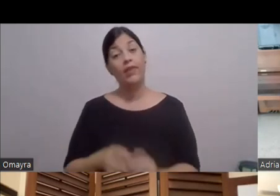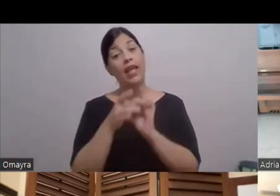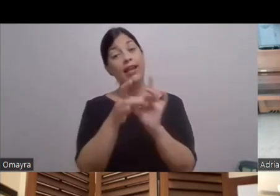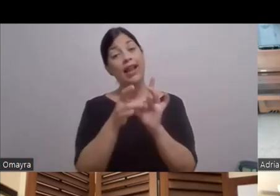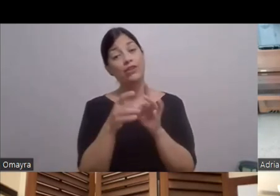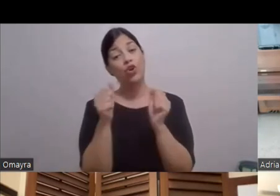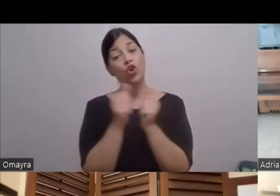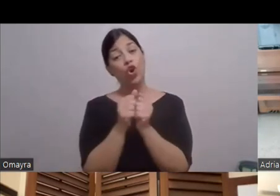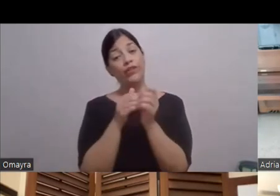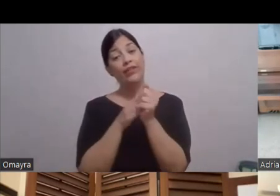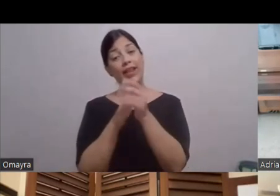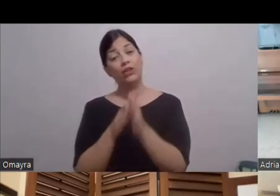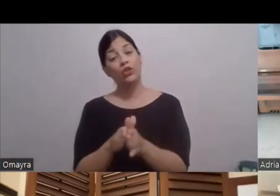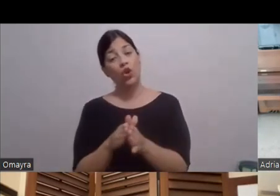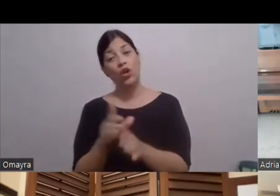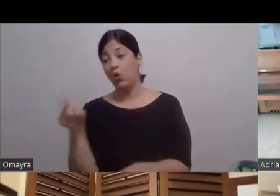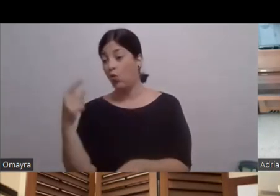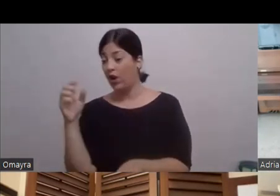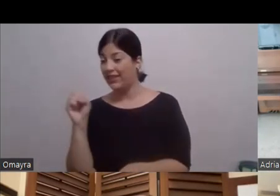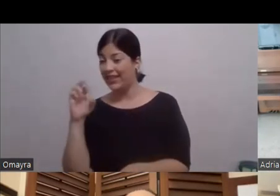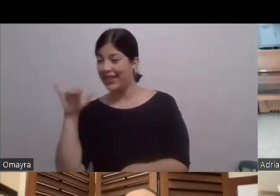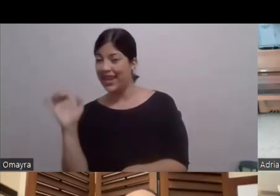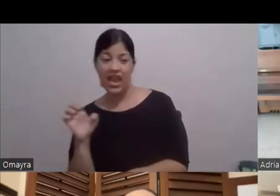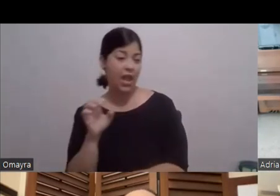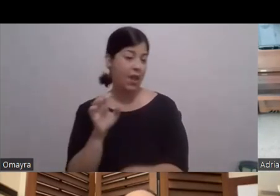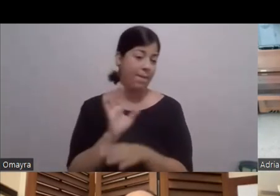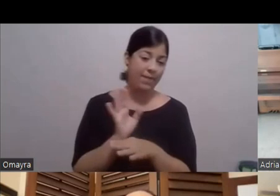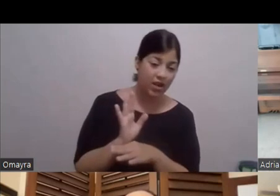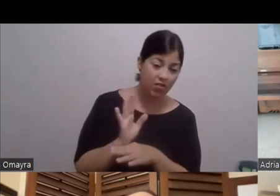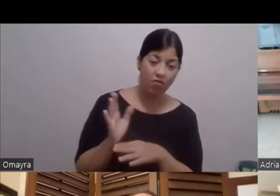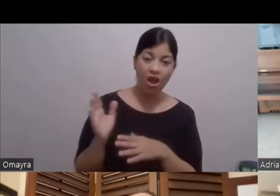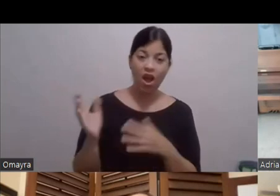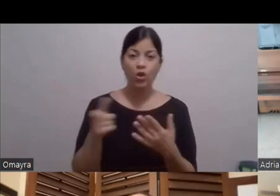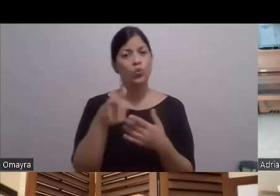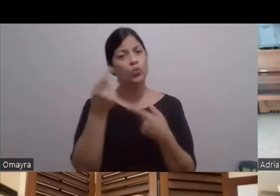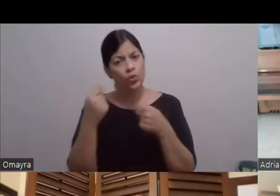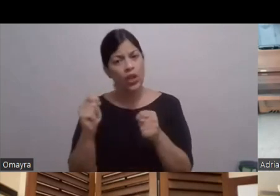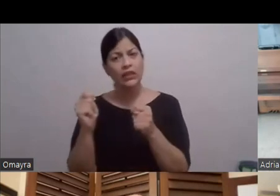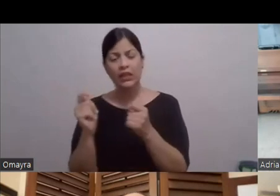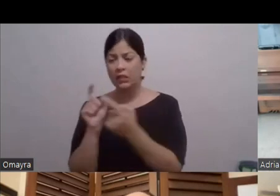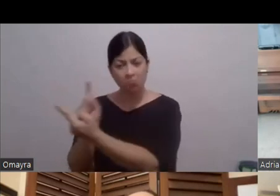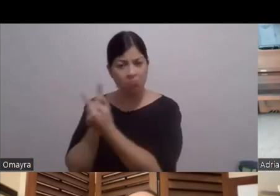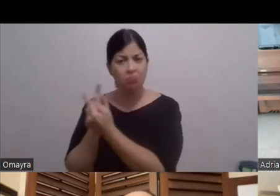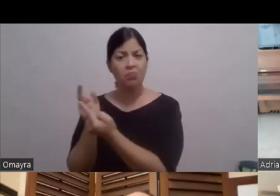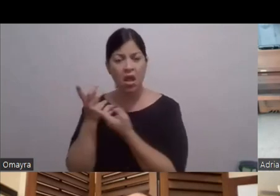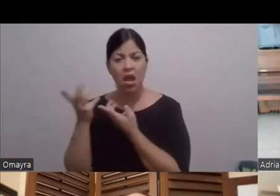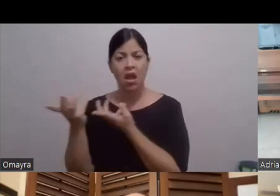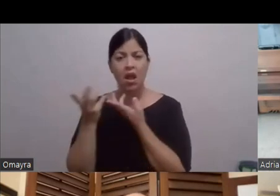una serie O en una película ¿Tú tratas De dialogar Mucho O de De abrirte De